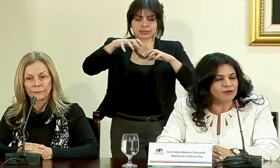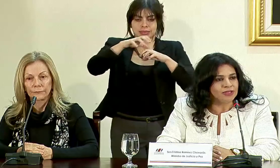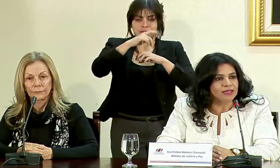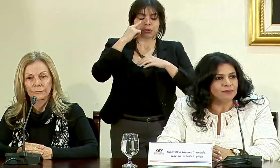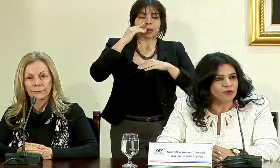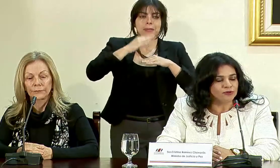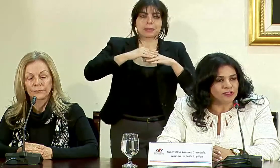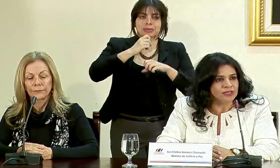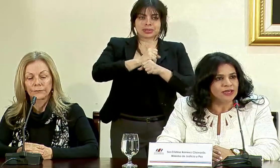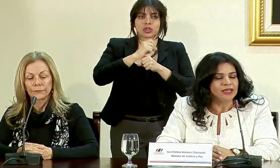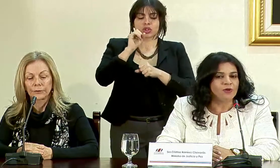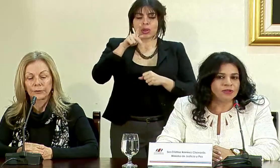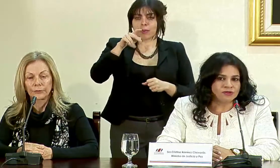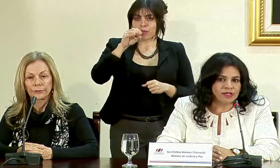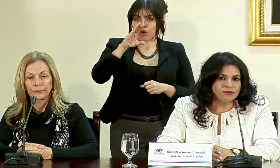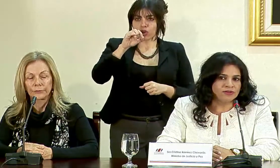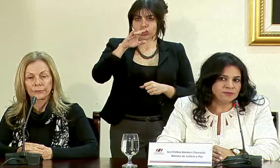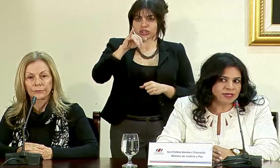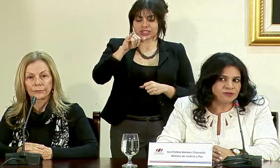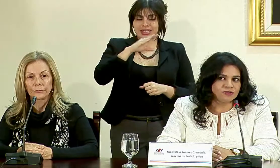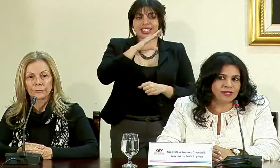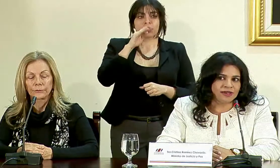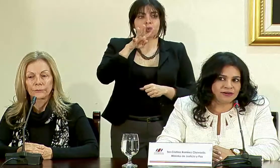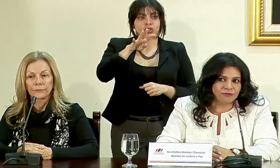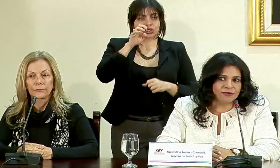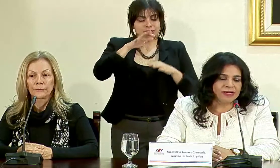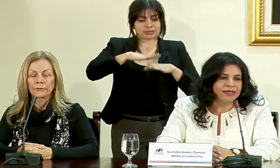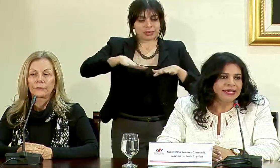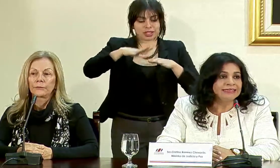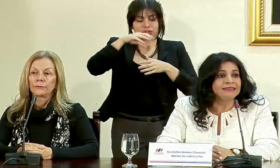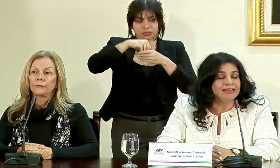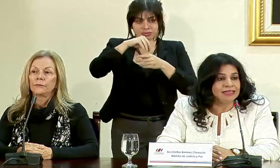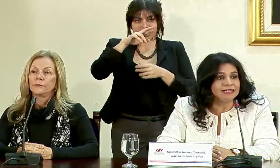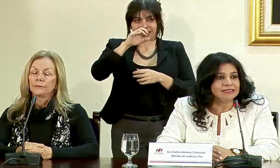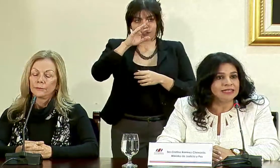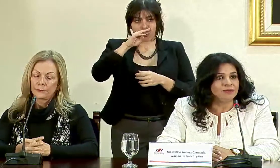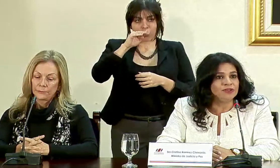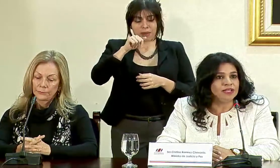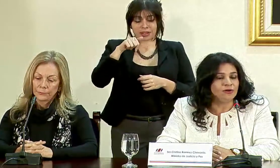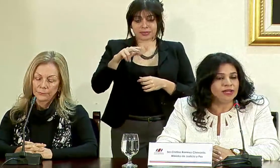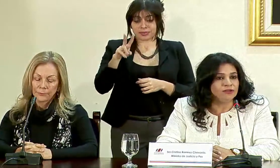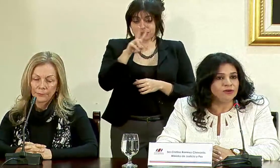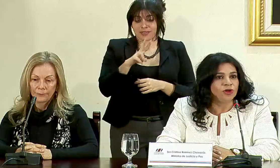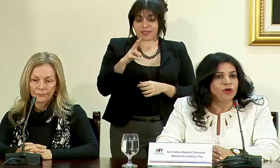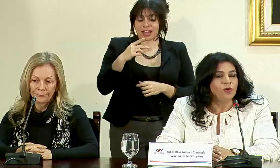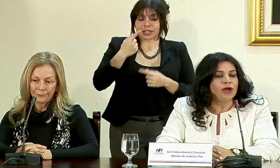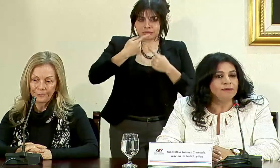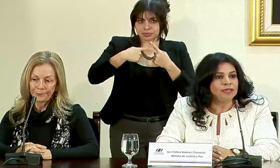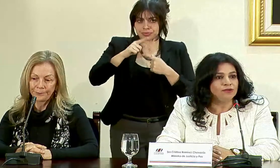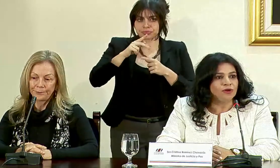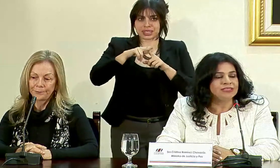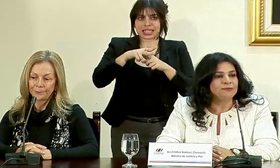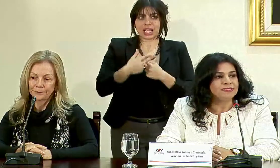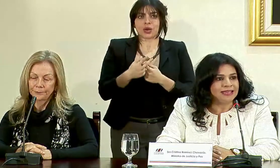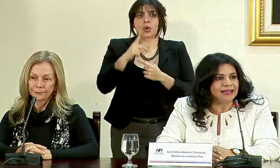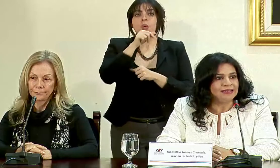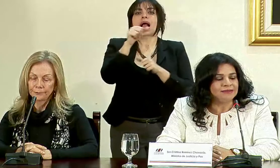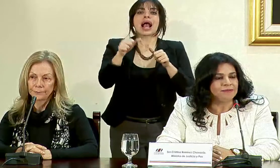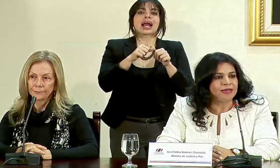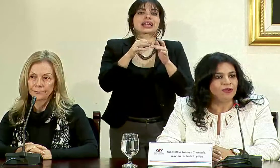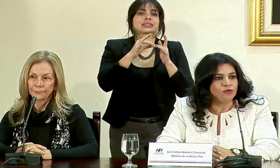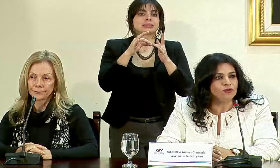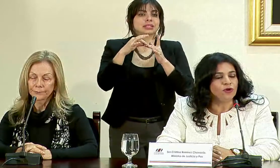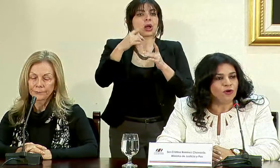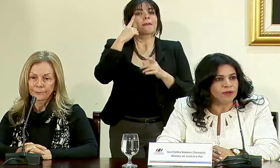mínima seguridad en Pocosí y cuatrocientos espacios en la reforma este viernes estaremos inaugurando un ámbito especial